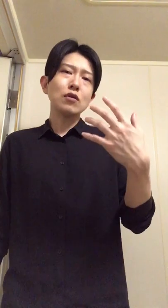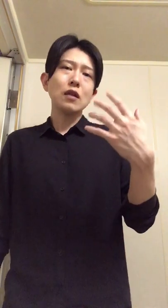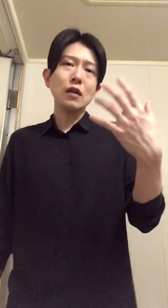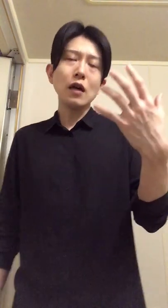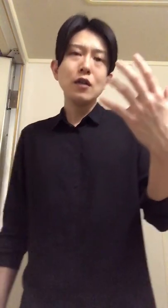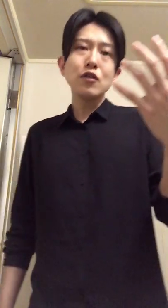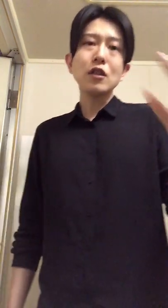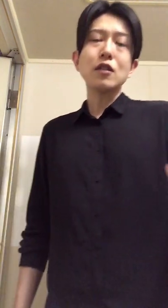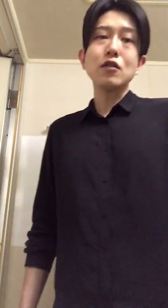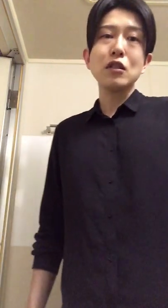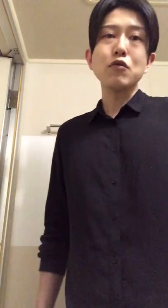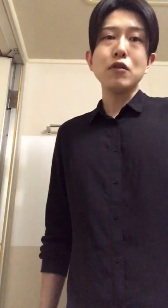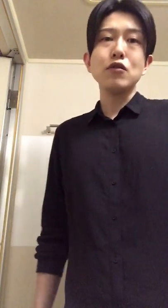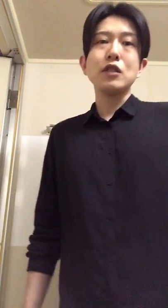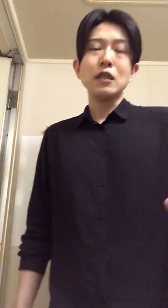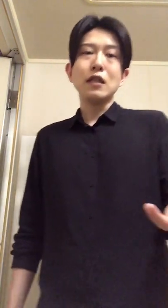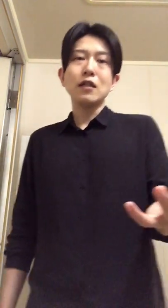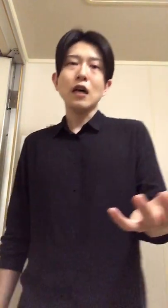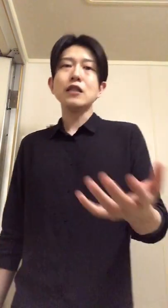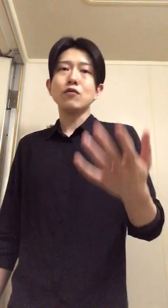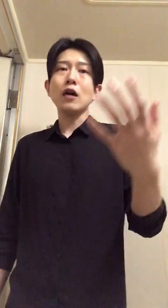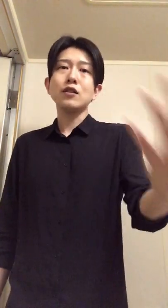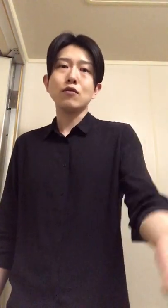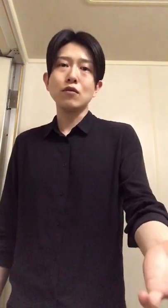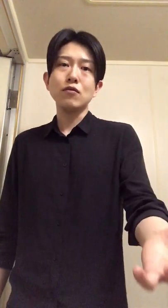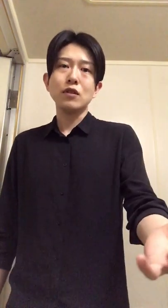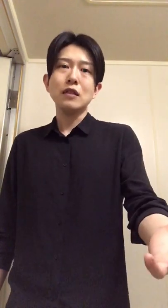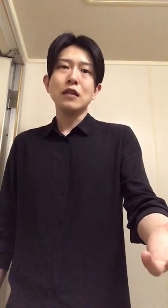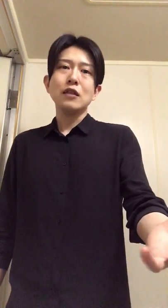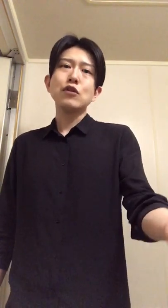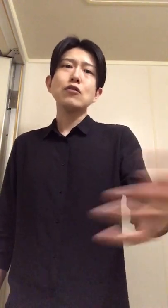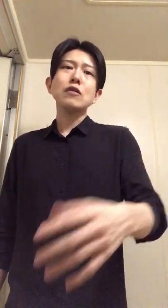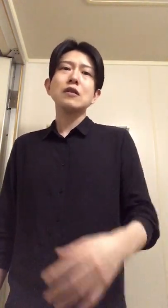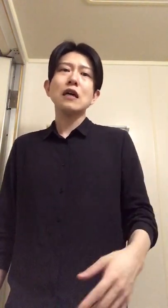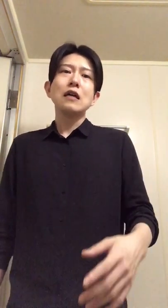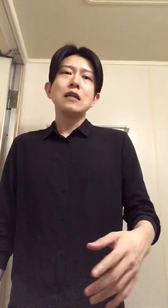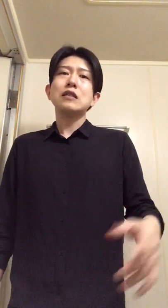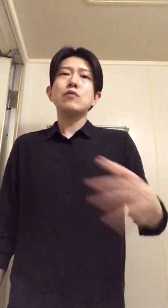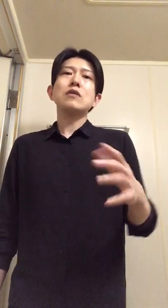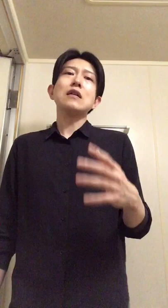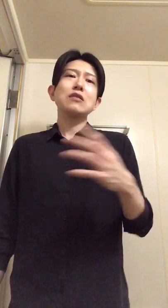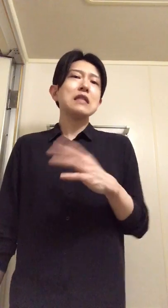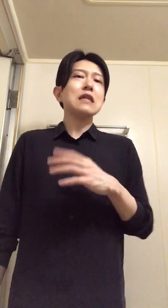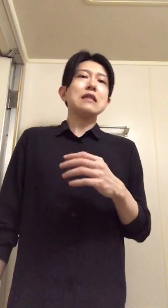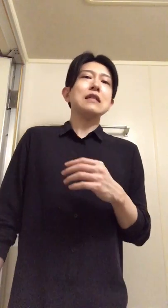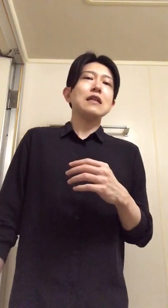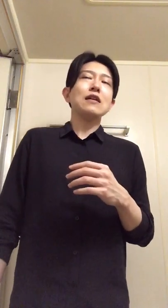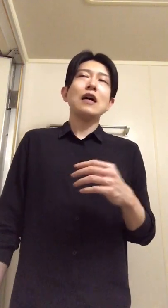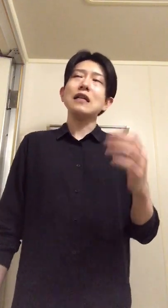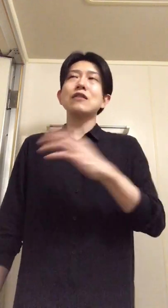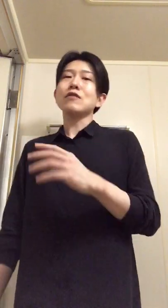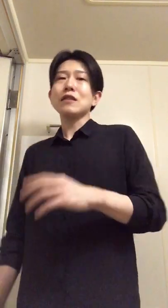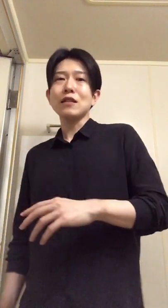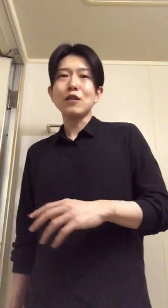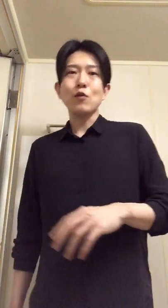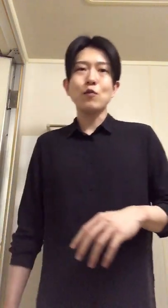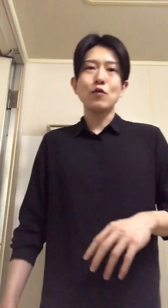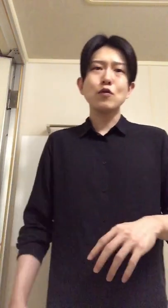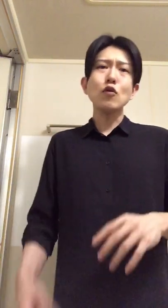俺は好きだったら好きとか言うし愛してる愛してるって言うしでも人によってさいや自分から好きなんて言えない愛してるなんて言えないからそう